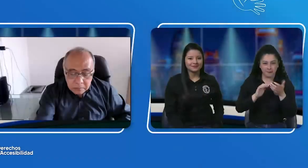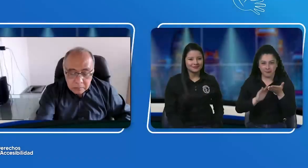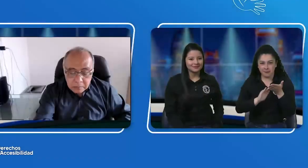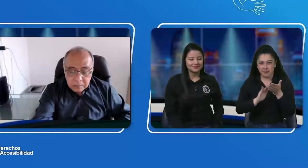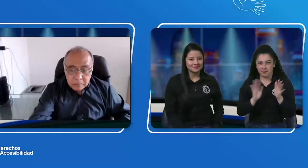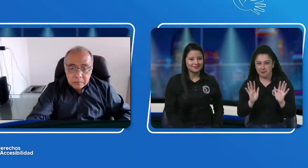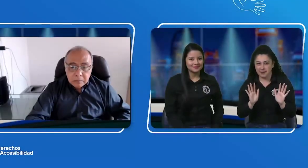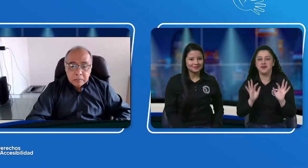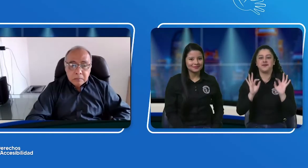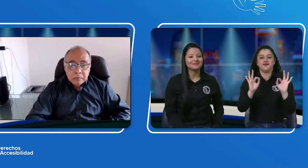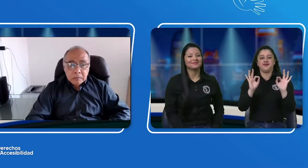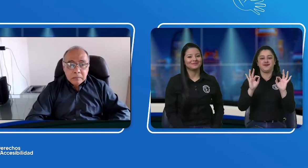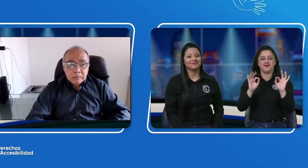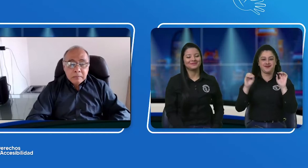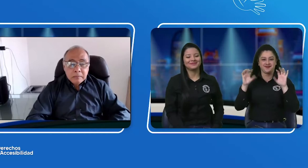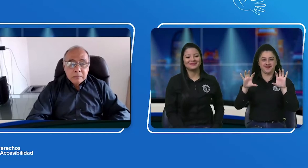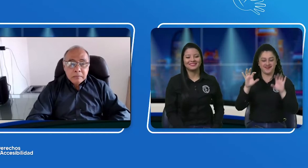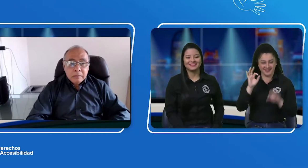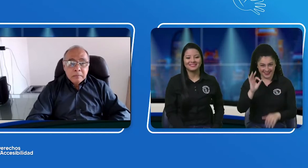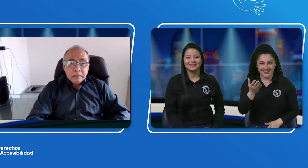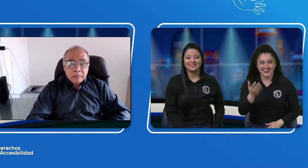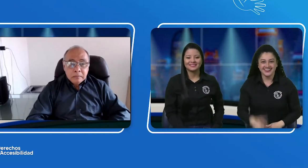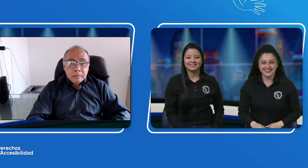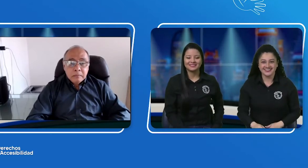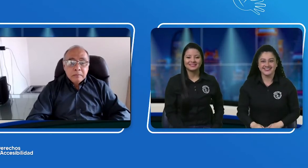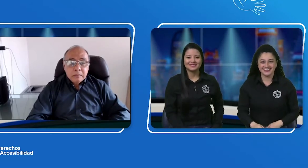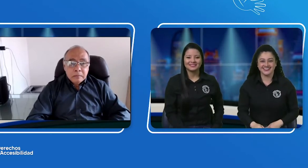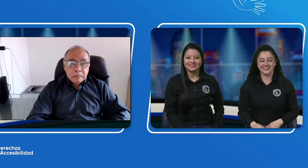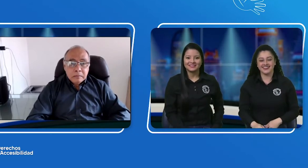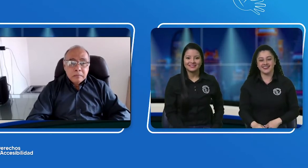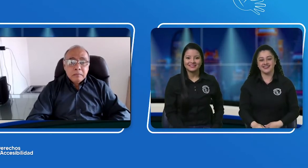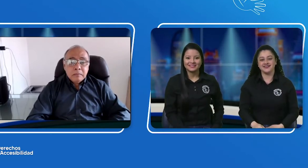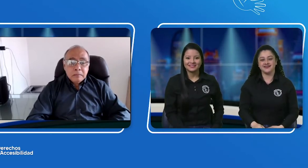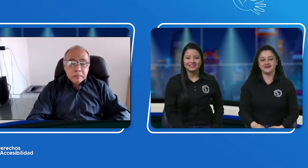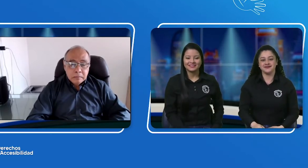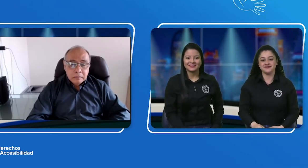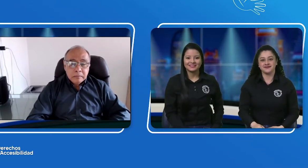Entonces, sea lo que insistimos.